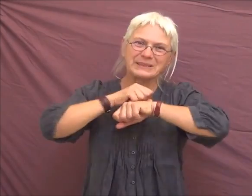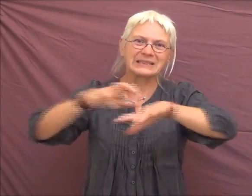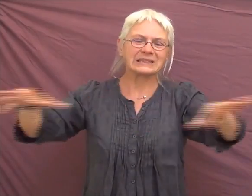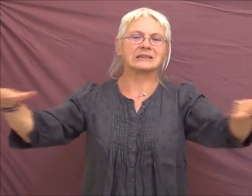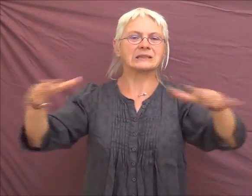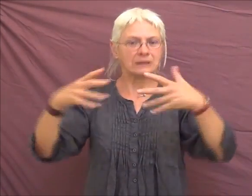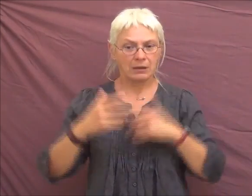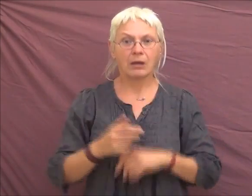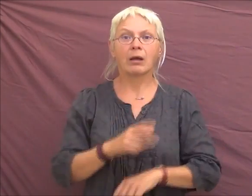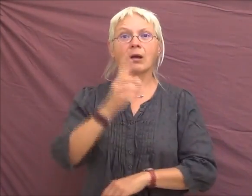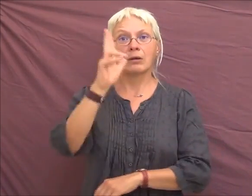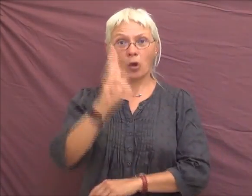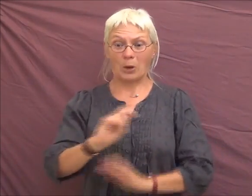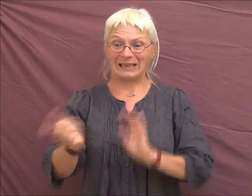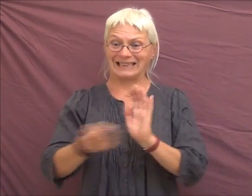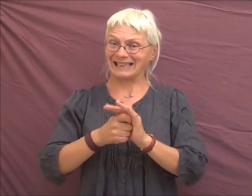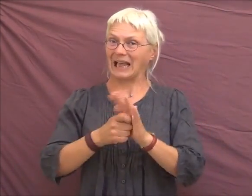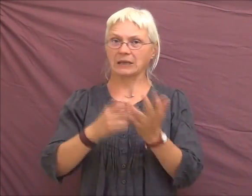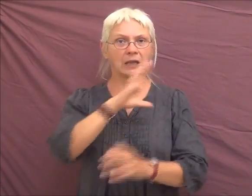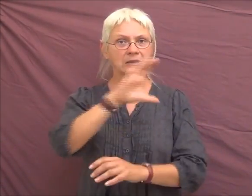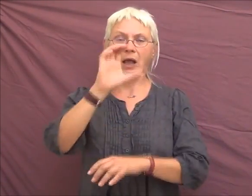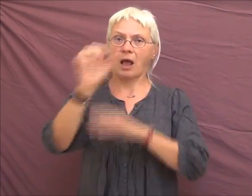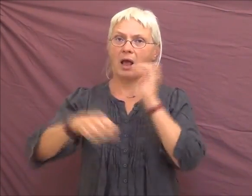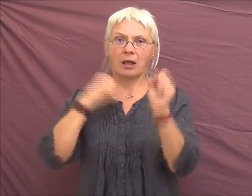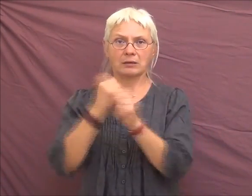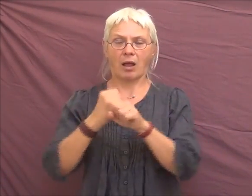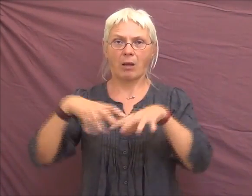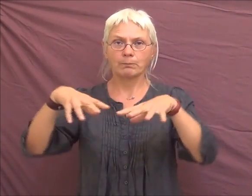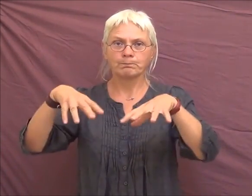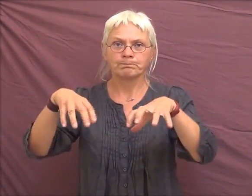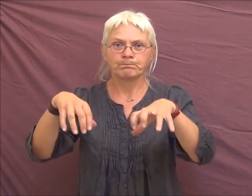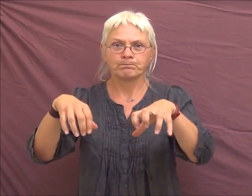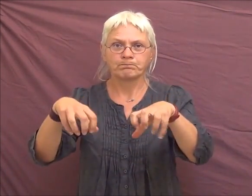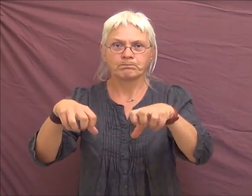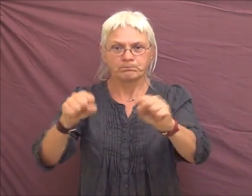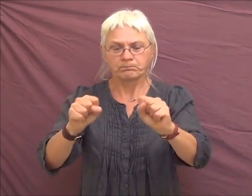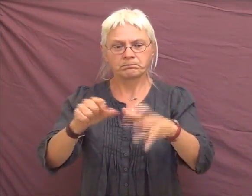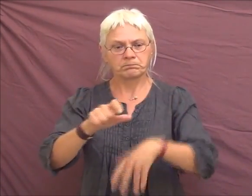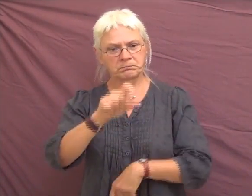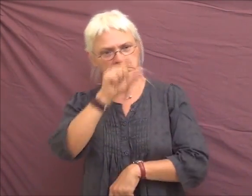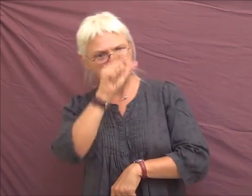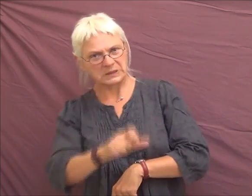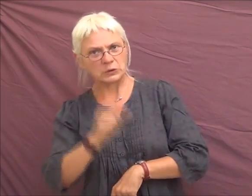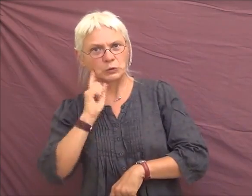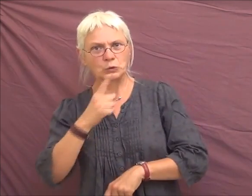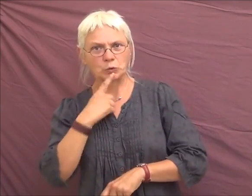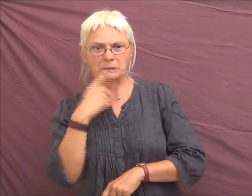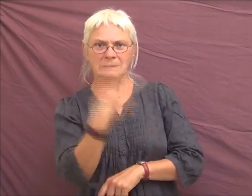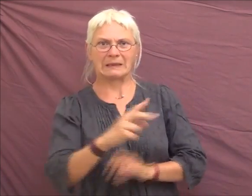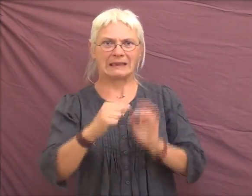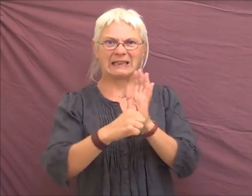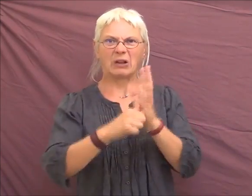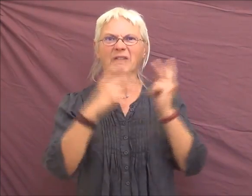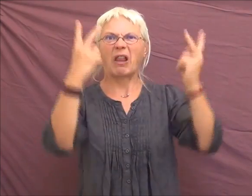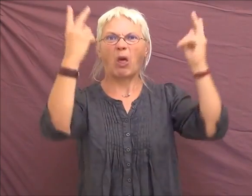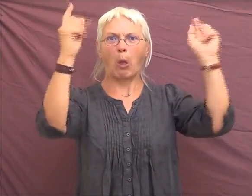dire qu'à partir de là, on est dans un siècle noir, où l'identité de la personne est vraiment dévalorisée.